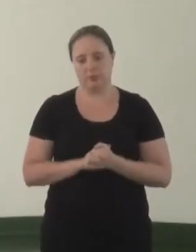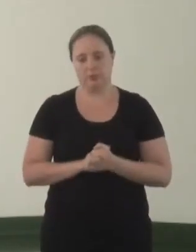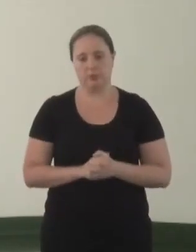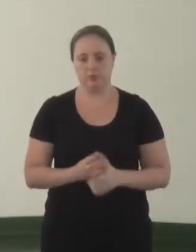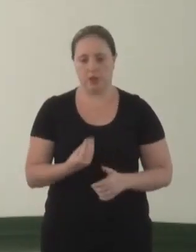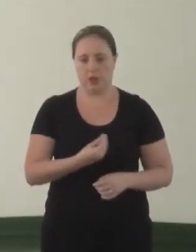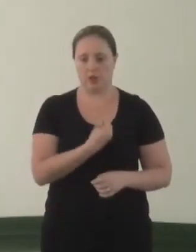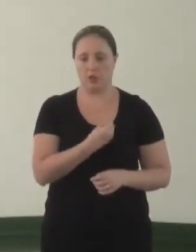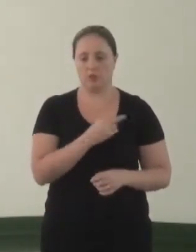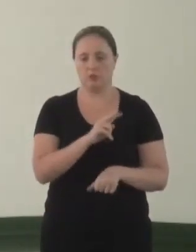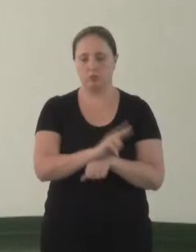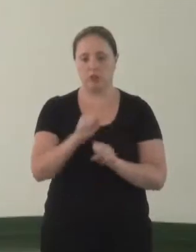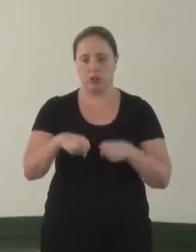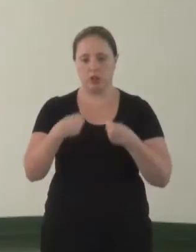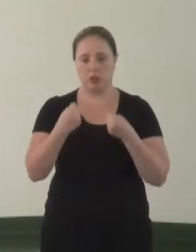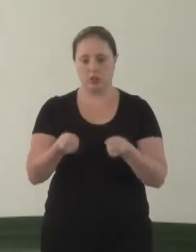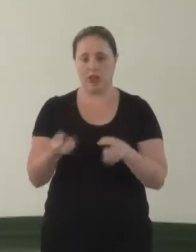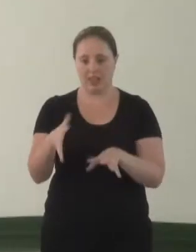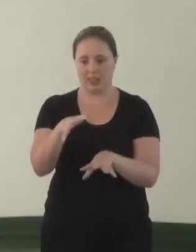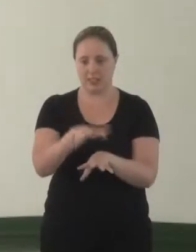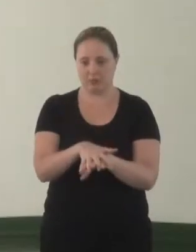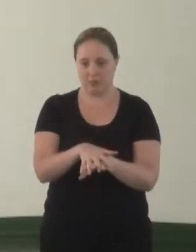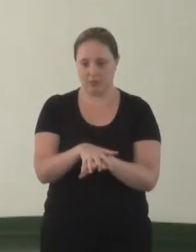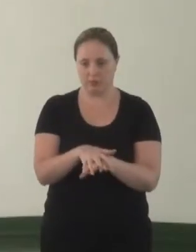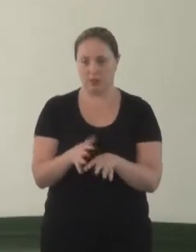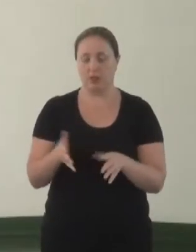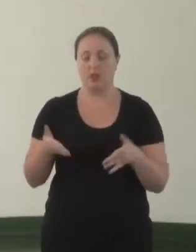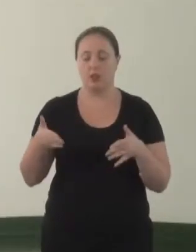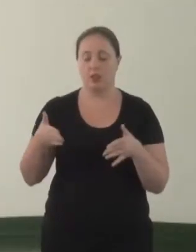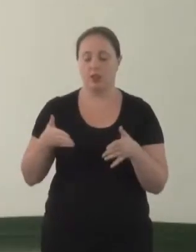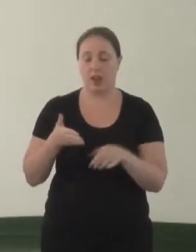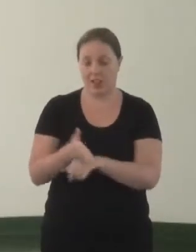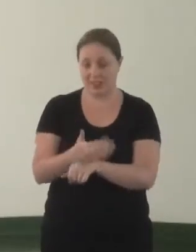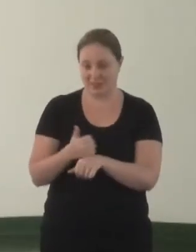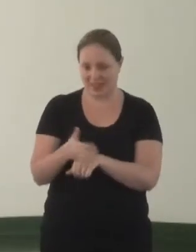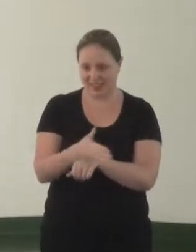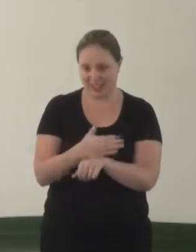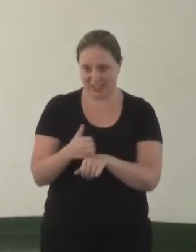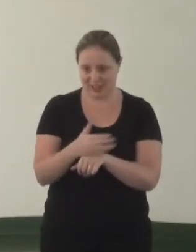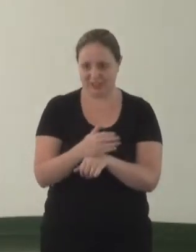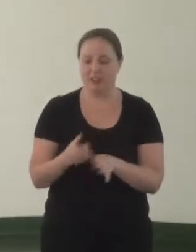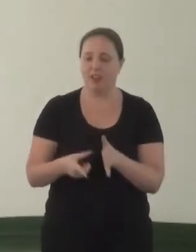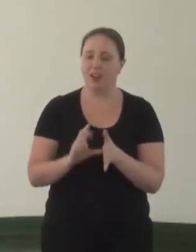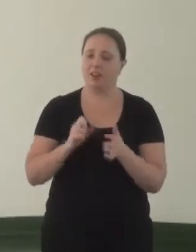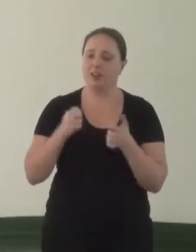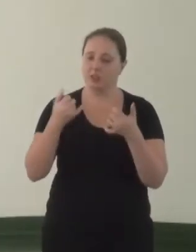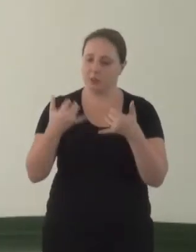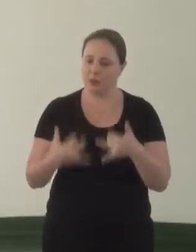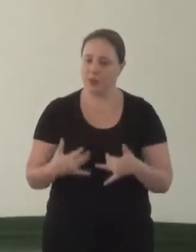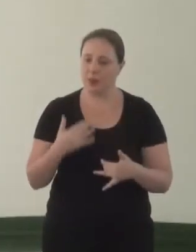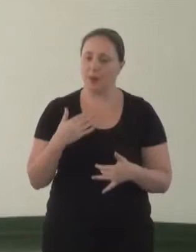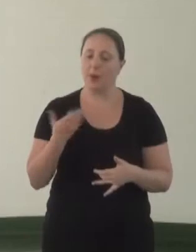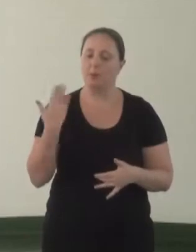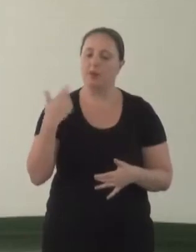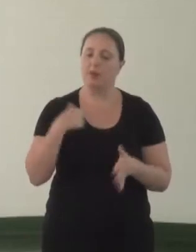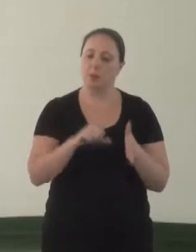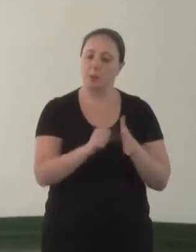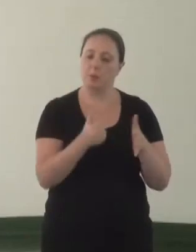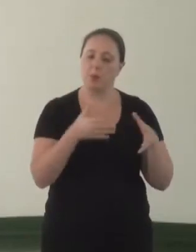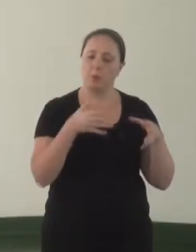Atuação na defesa do direito à acessibilidade. Como eu coloquei anteriormente, eu tive primeiramente no grupo